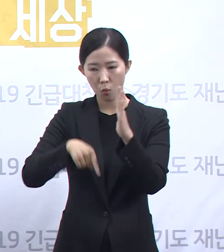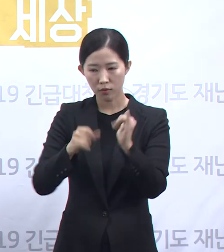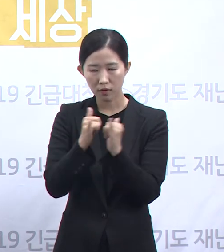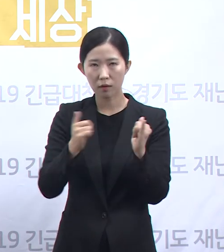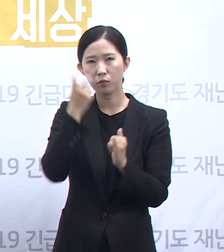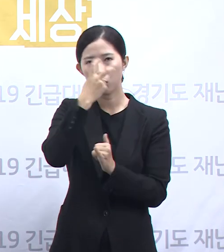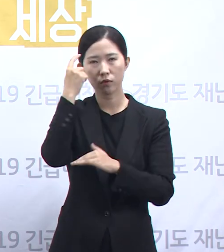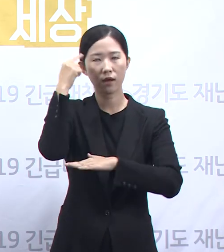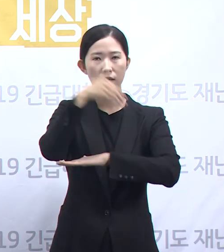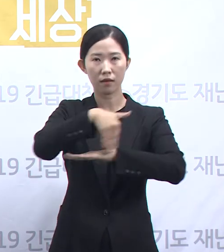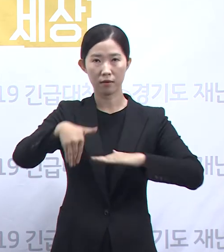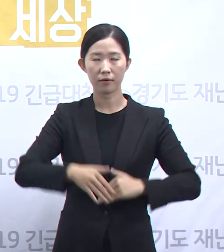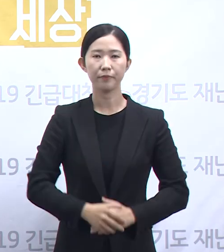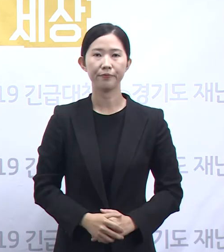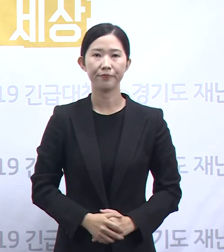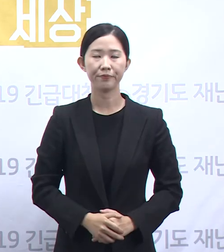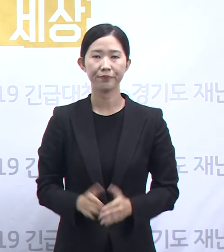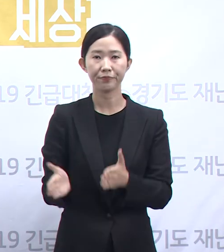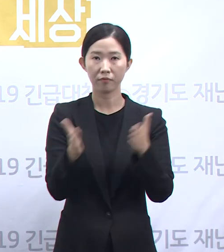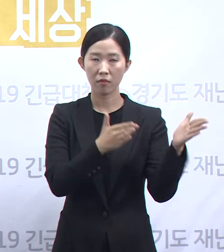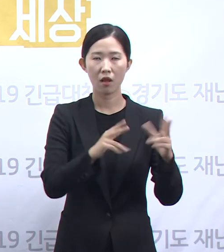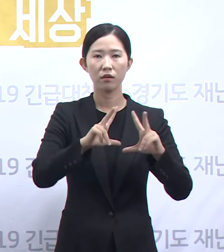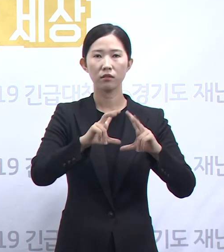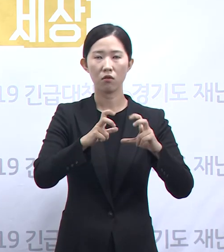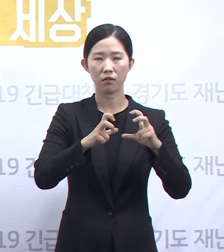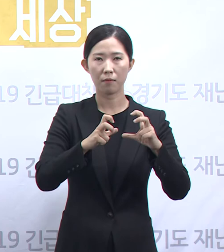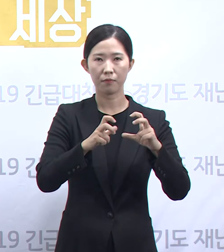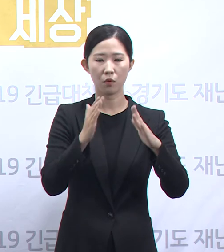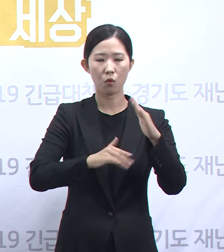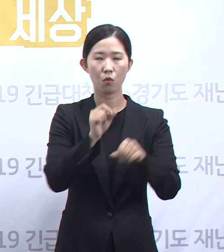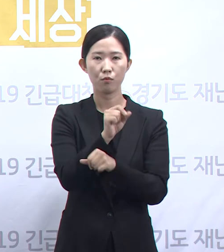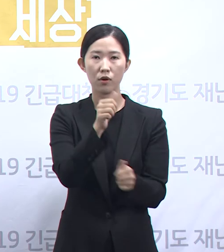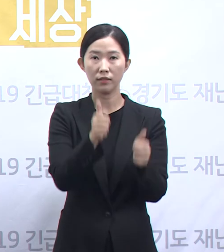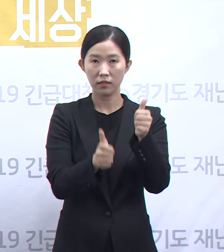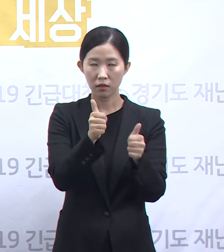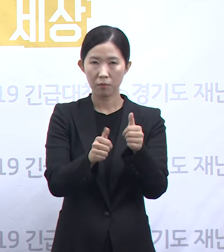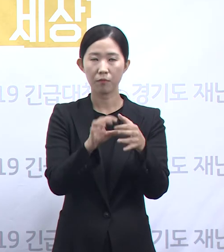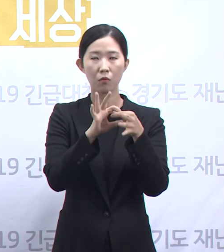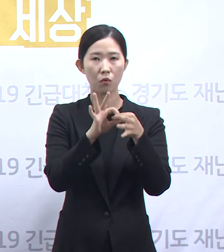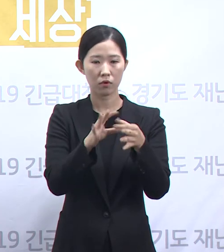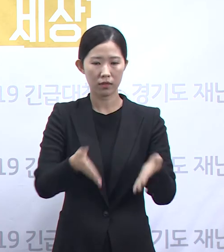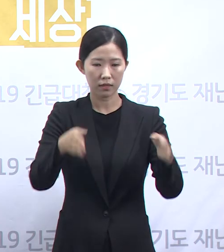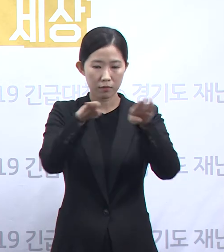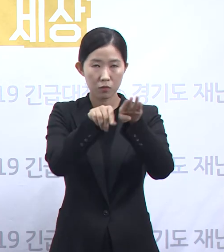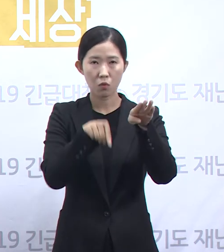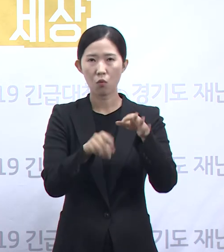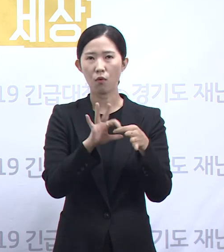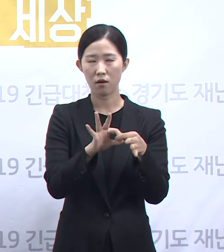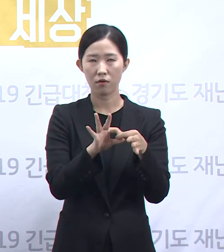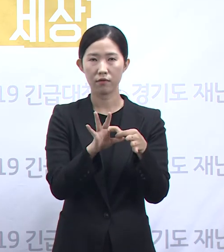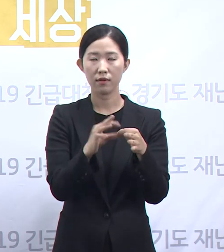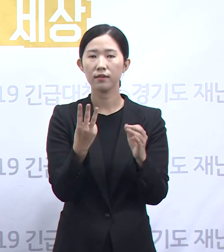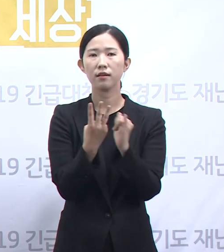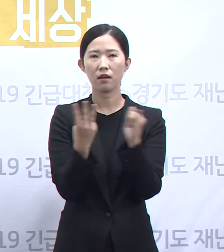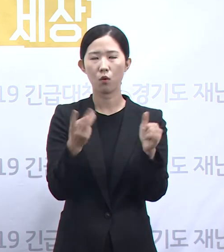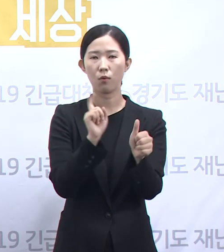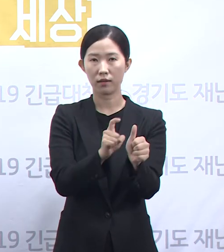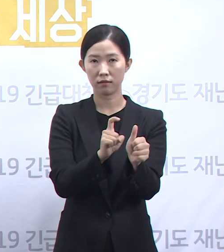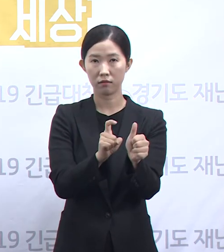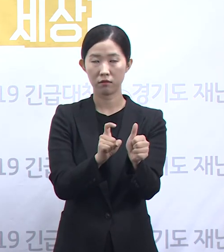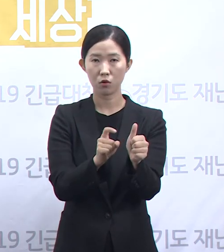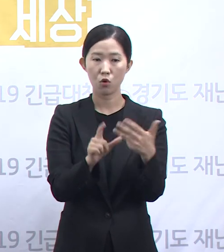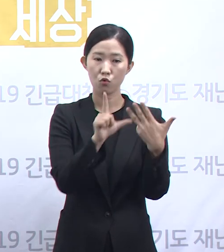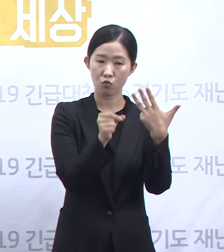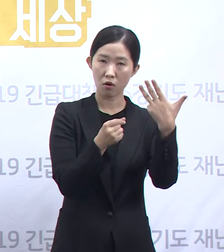다음은 성남서지 고시원 관련 확진 상황입니다. 9월 10일 성남서지 고시원 입소자 3명이 확진되었습니다. 앞서